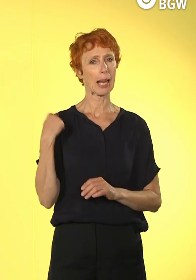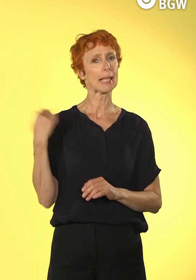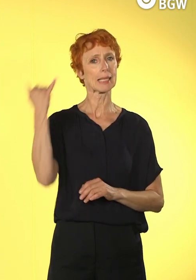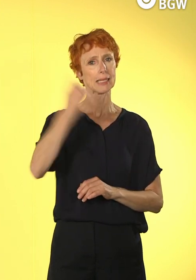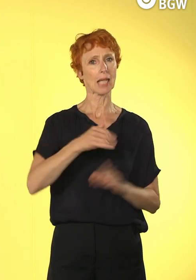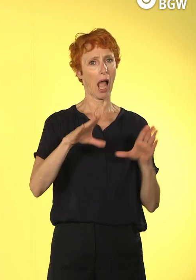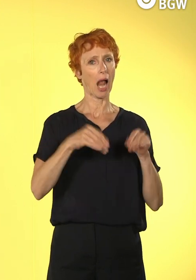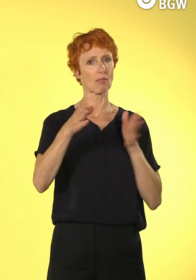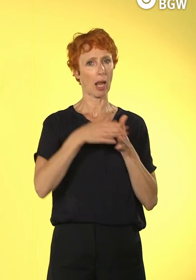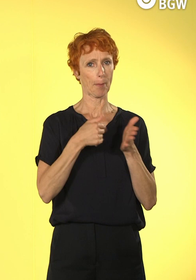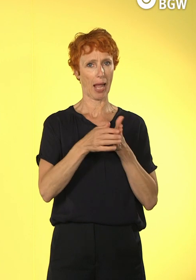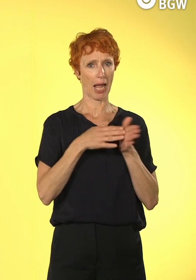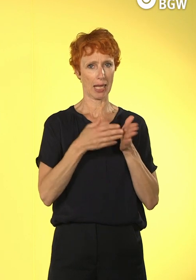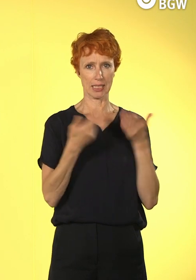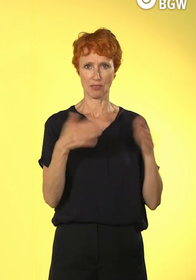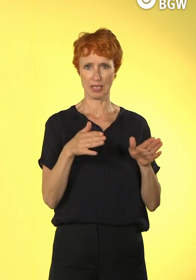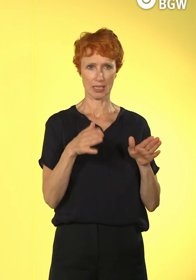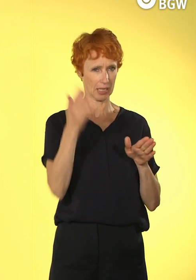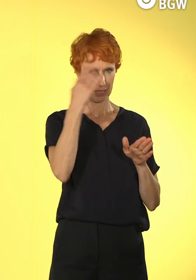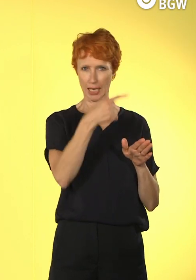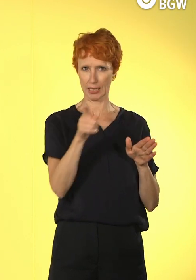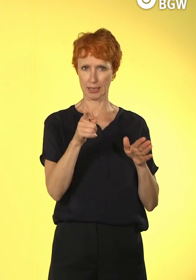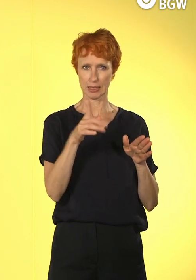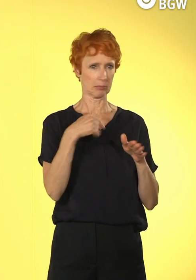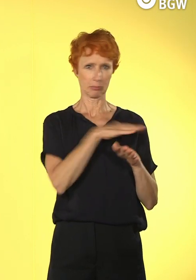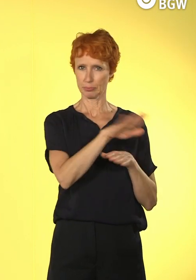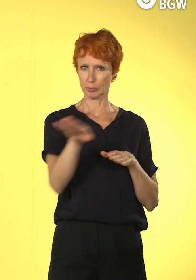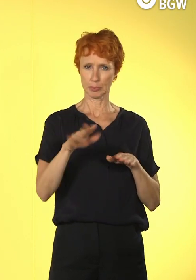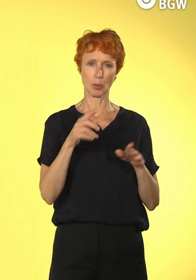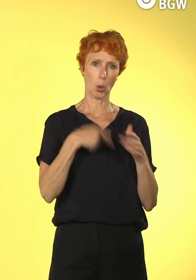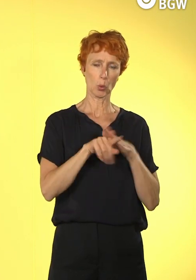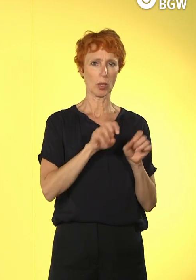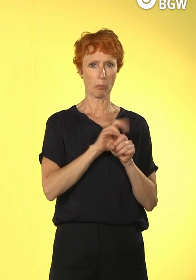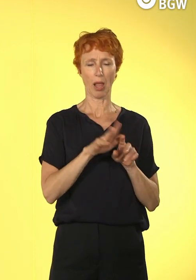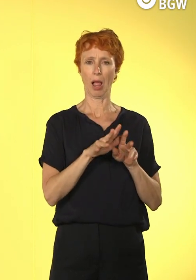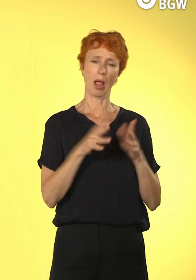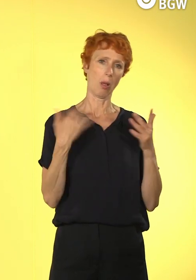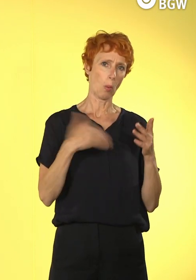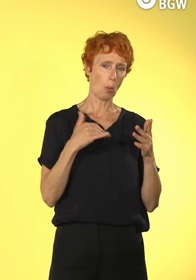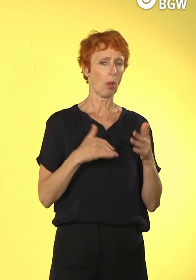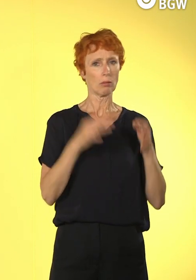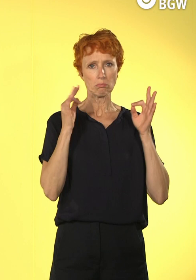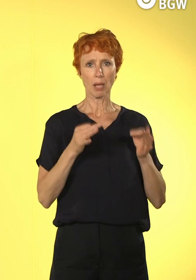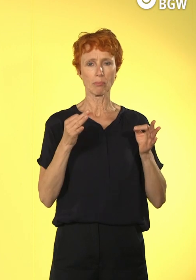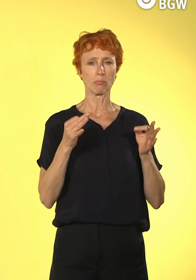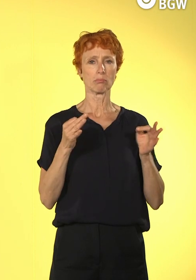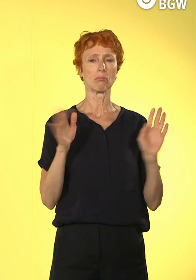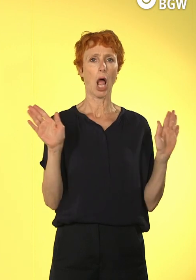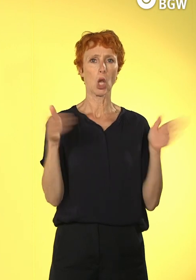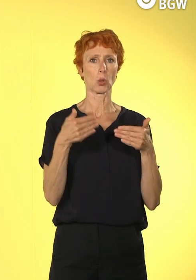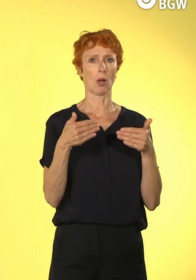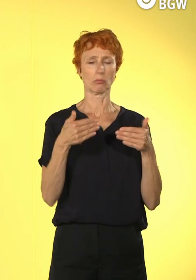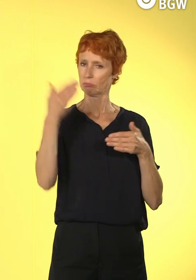vor der Situation, dass wir ja alle plötzlich vom Lockdown betroffen waren. Wir haben